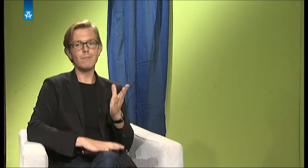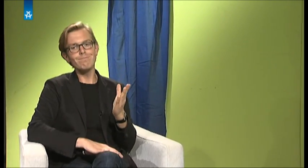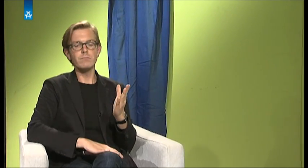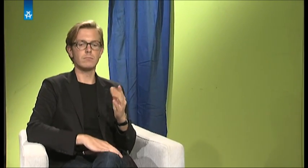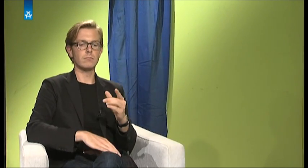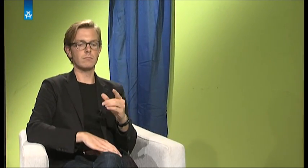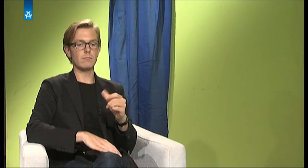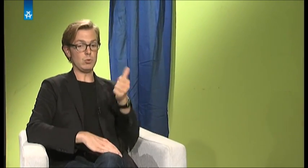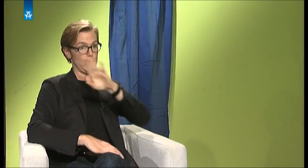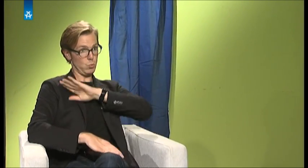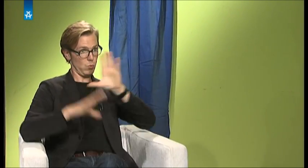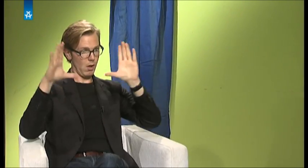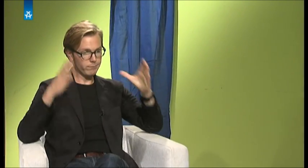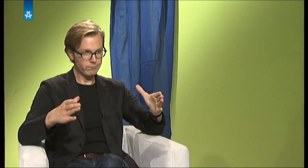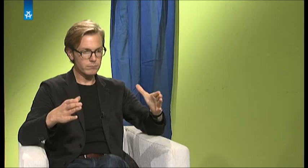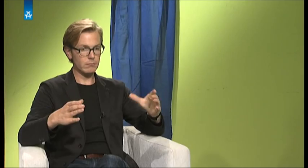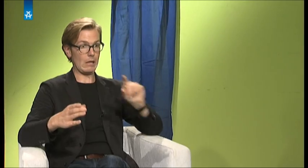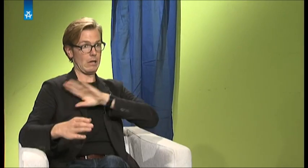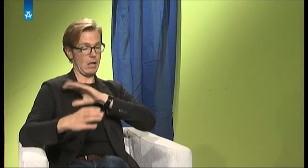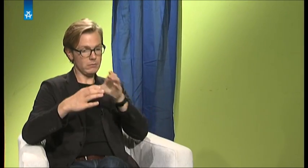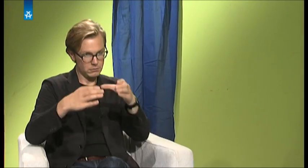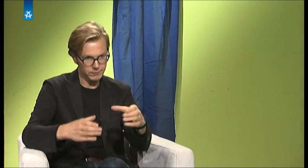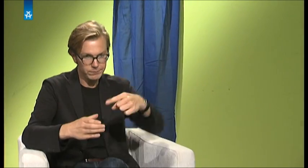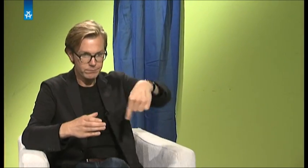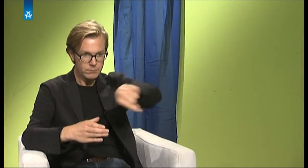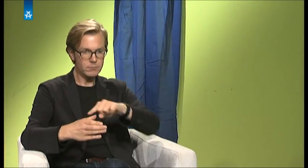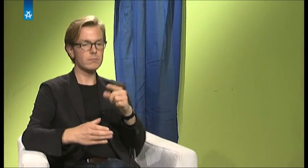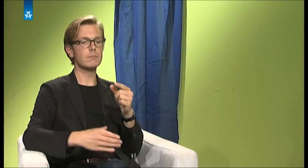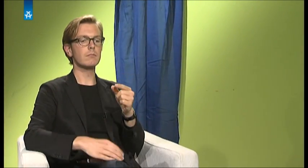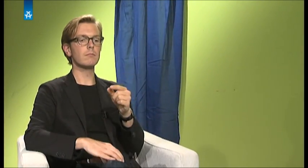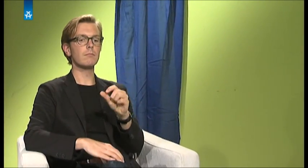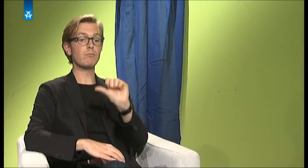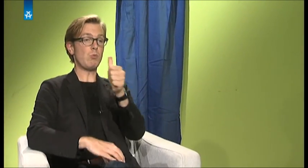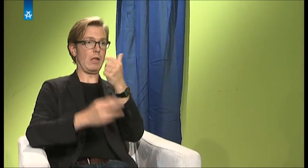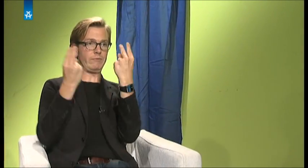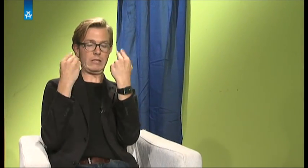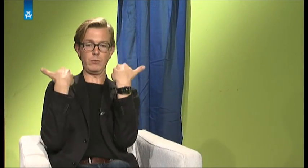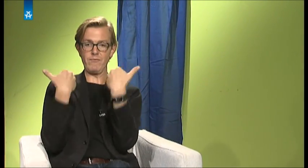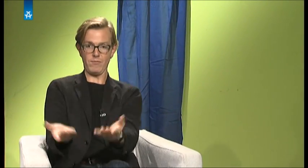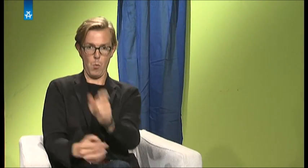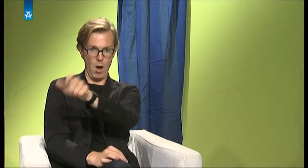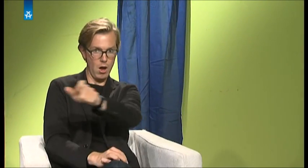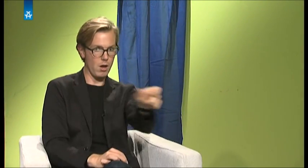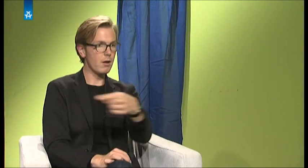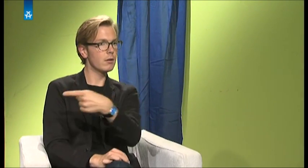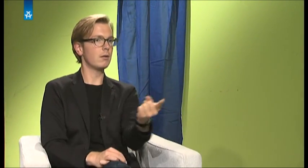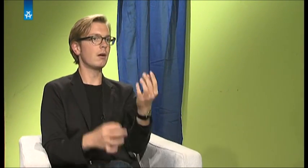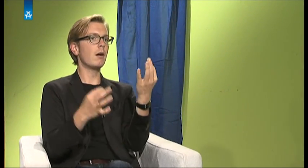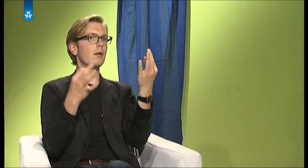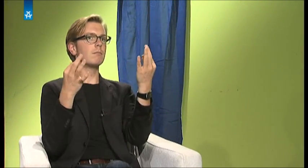Wir betrachten die Schule. Wichtig ist, dass man die Identitäten klärt. Dass Kinder ihre klare Rolle bekommen und dass sie eine